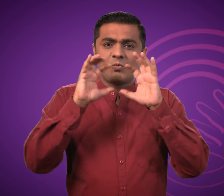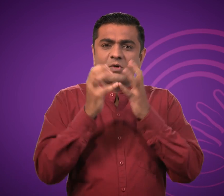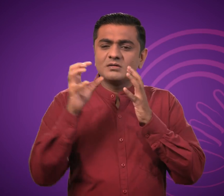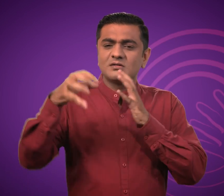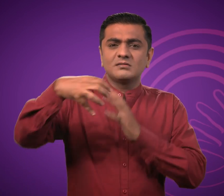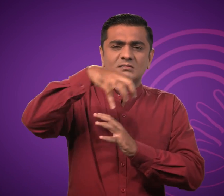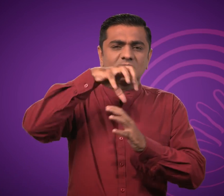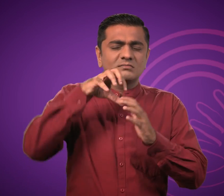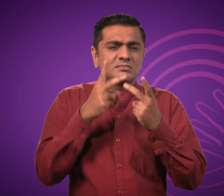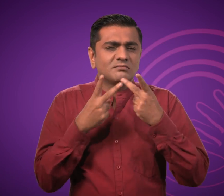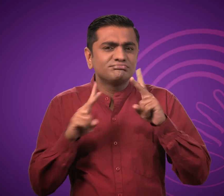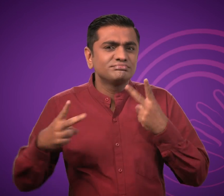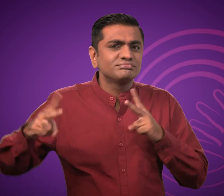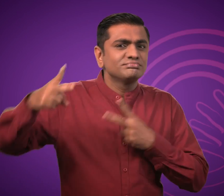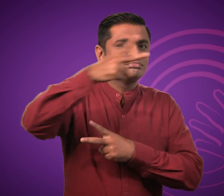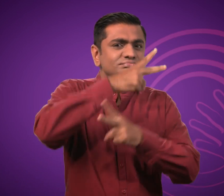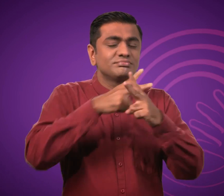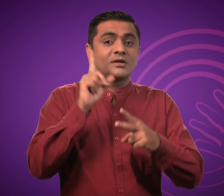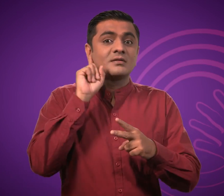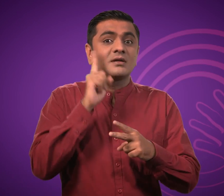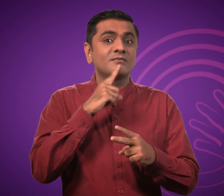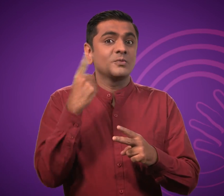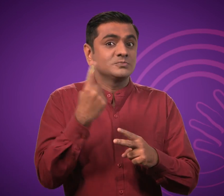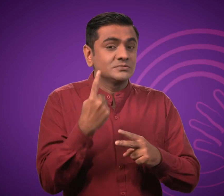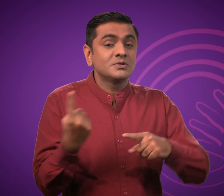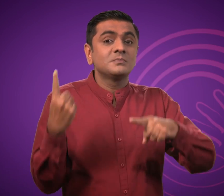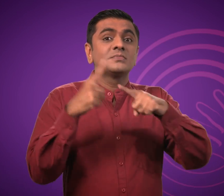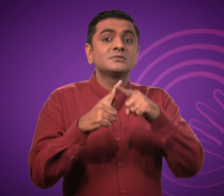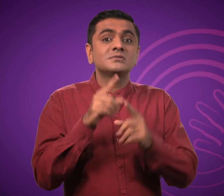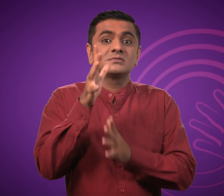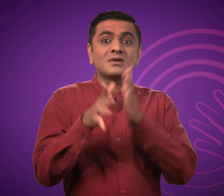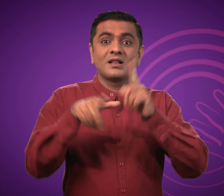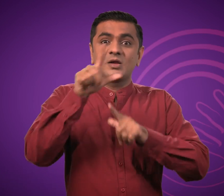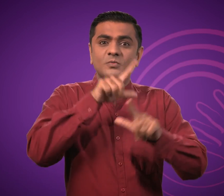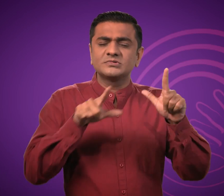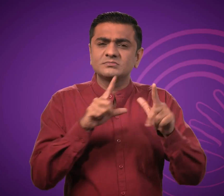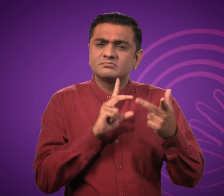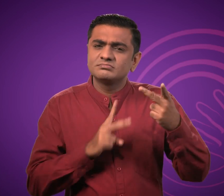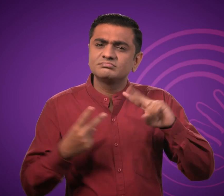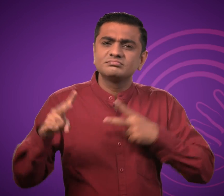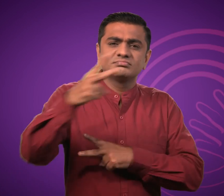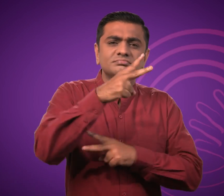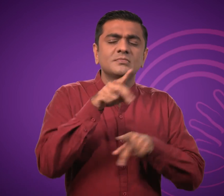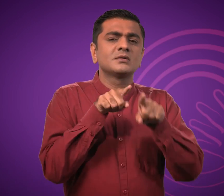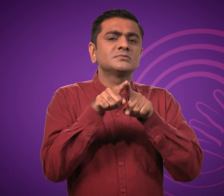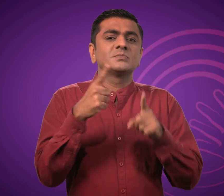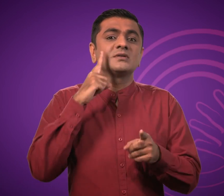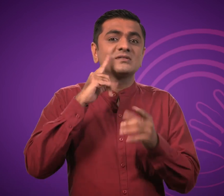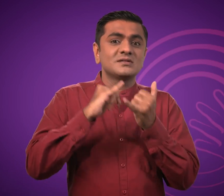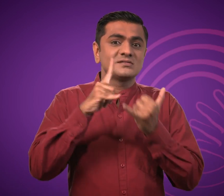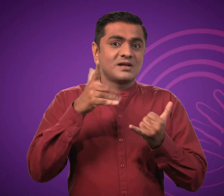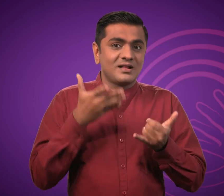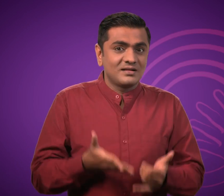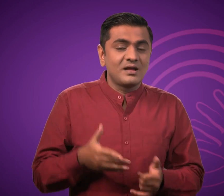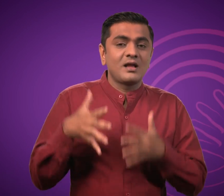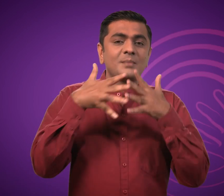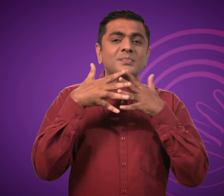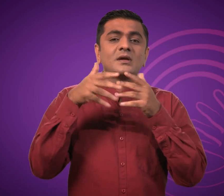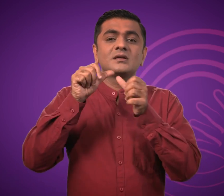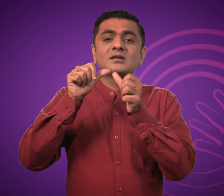है। ISL, ASL, BSL, औस्ट्रेलेई संकेतिक भाषा